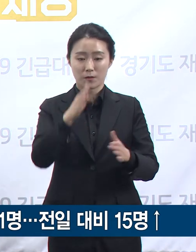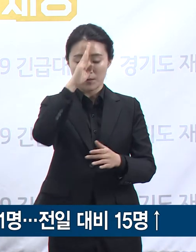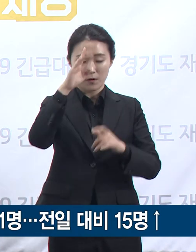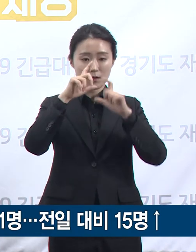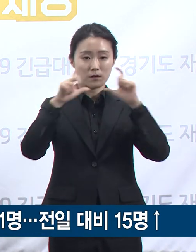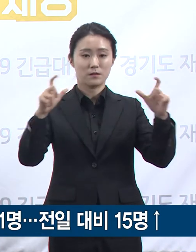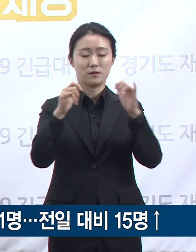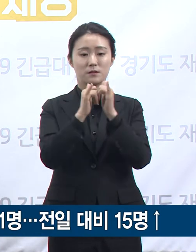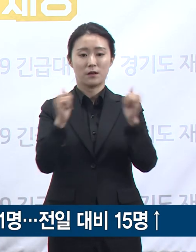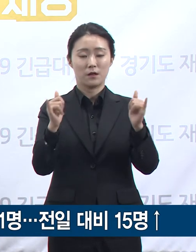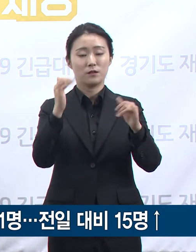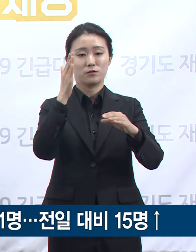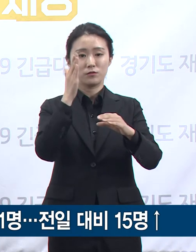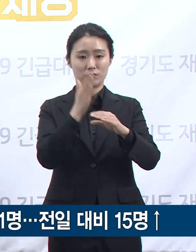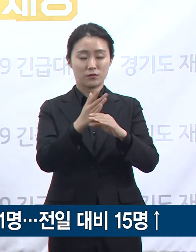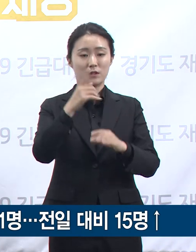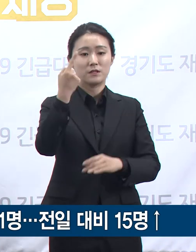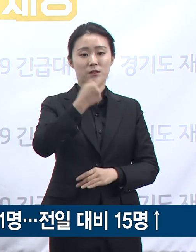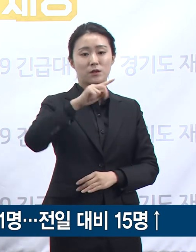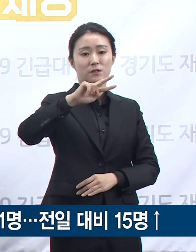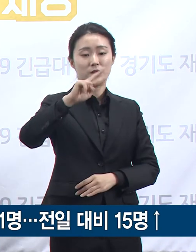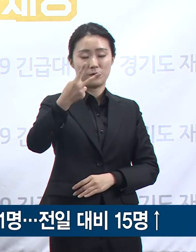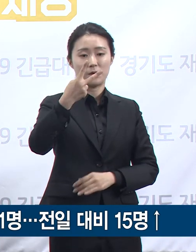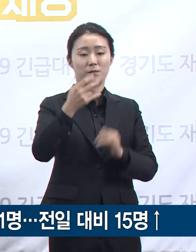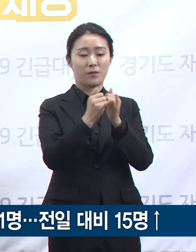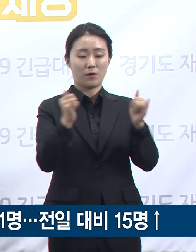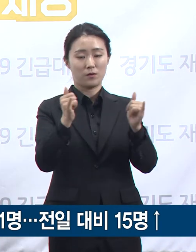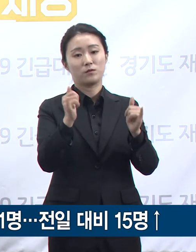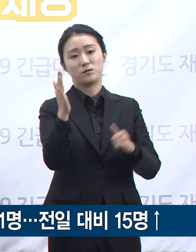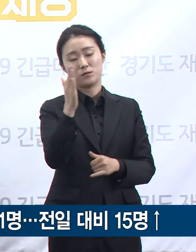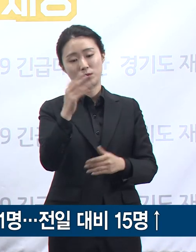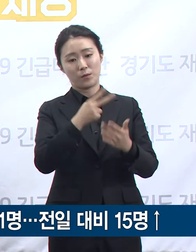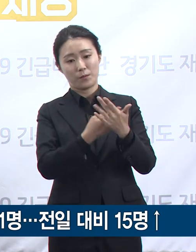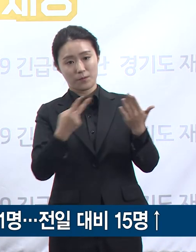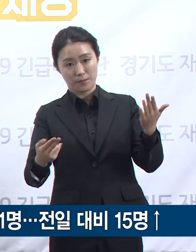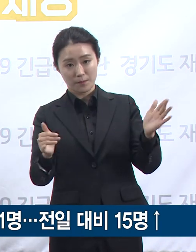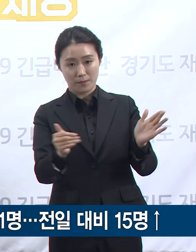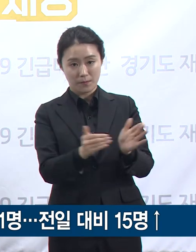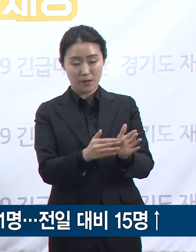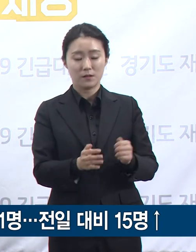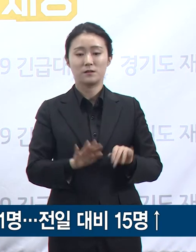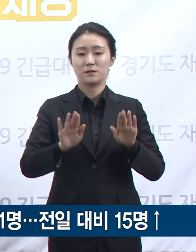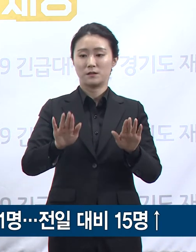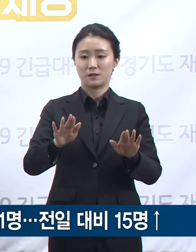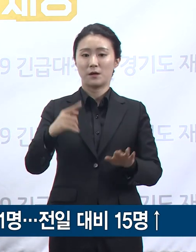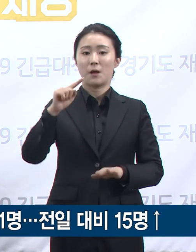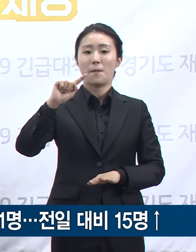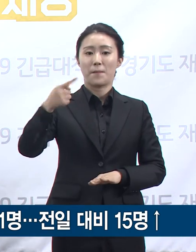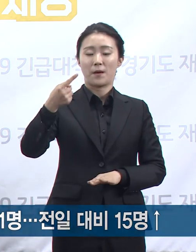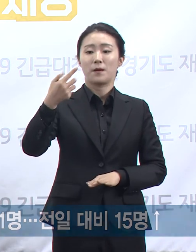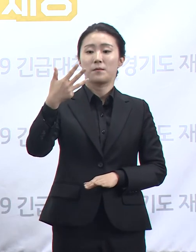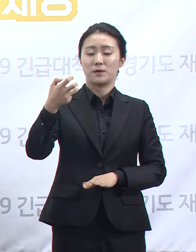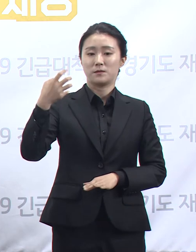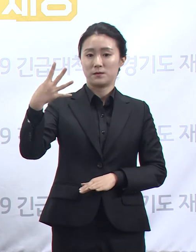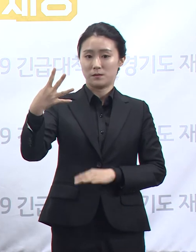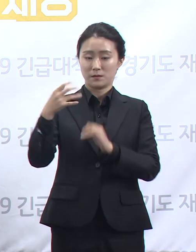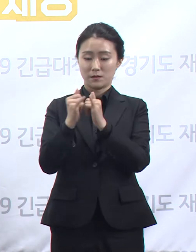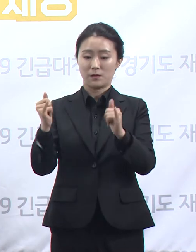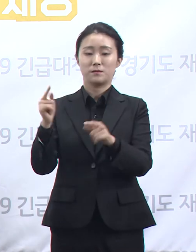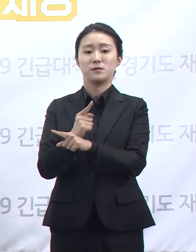,238명은 퇴원하였고 현재 184명이 병원 및 생활치료센터에서 격리 중입니다.